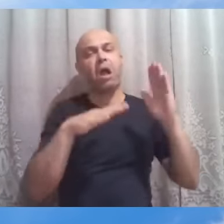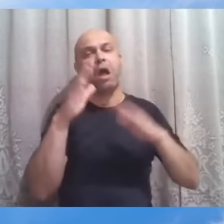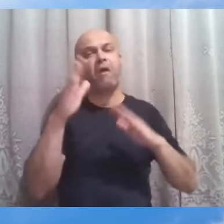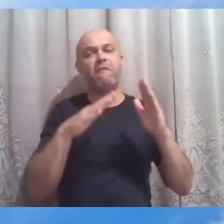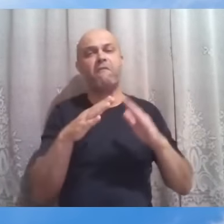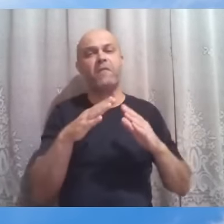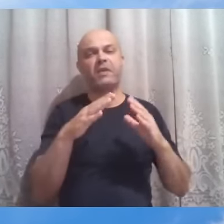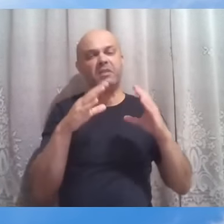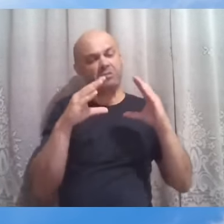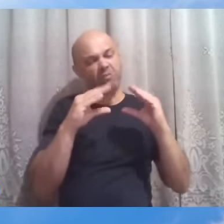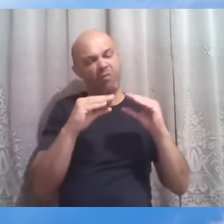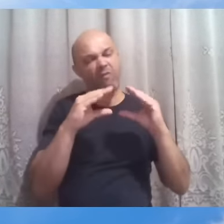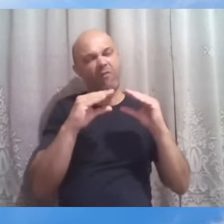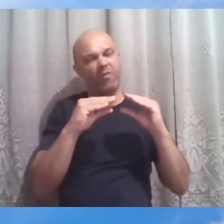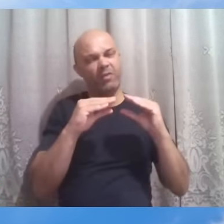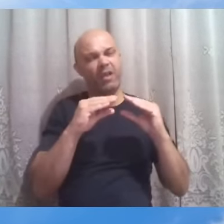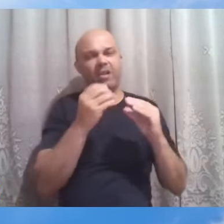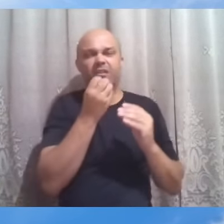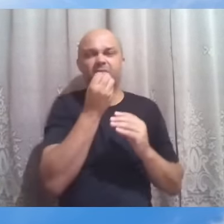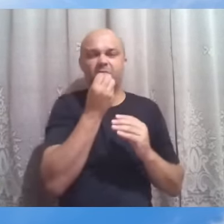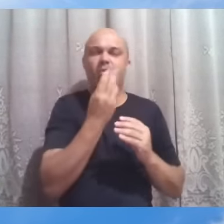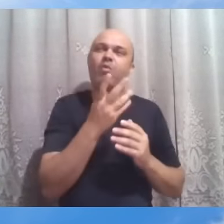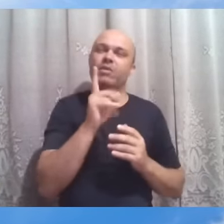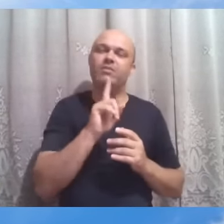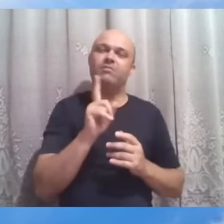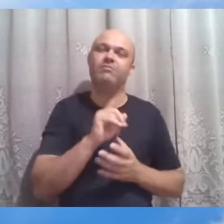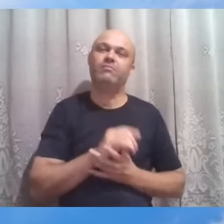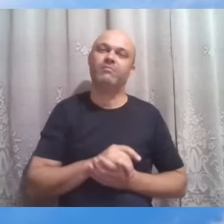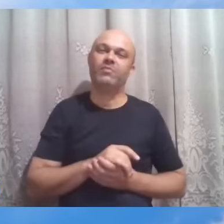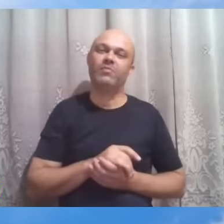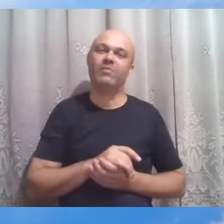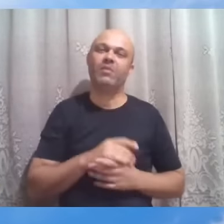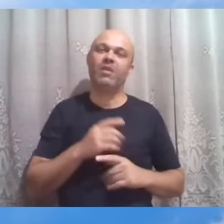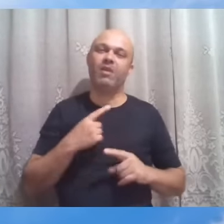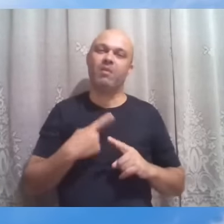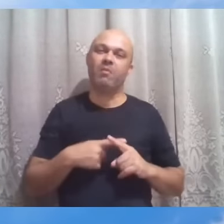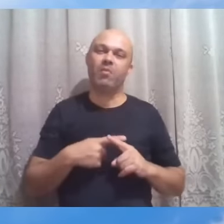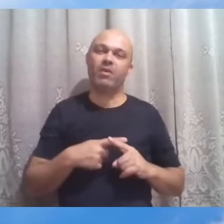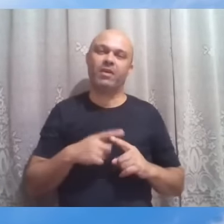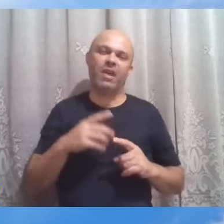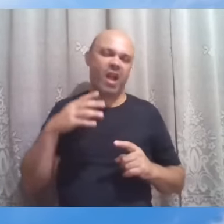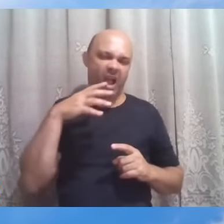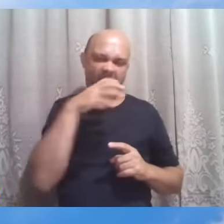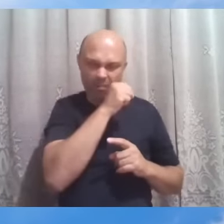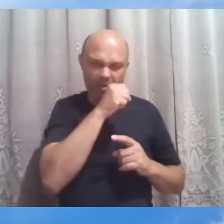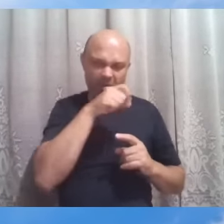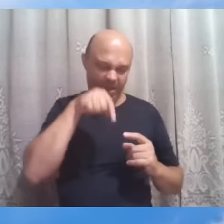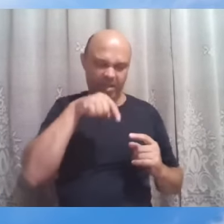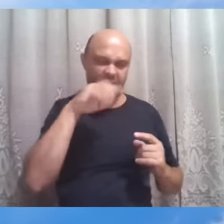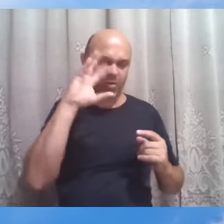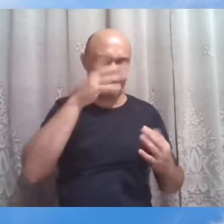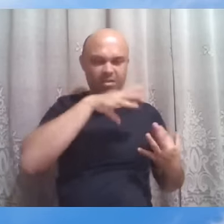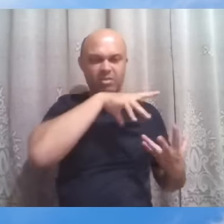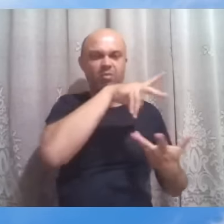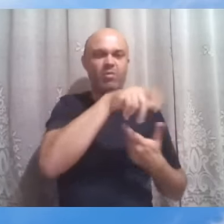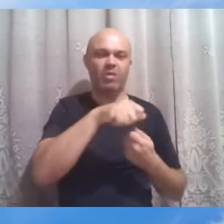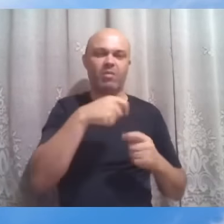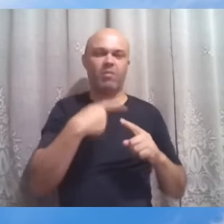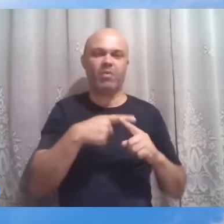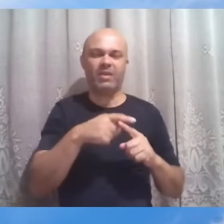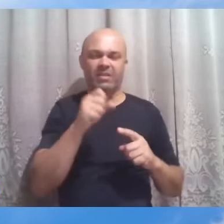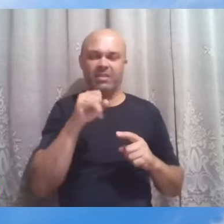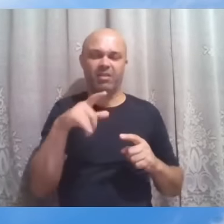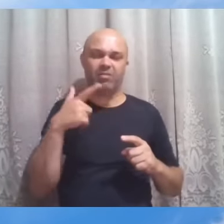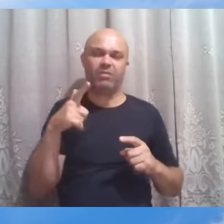confortantes e lisonjeiras. no sentido imediatista do mundo, de vez que sem a dor e sem a renúncia,